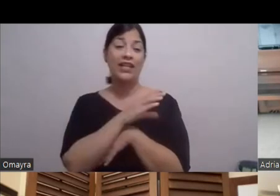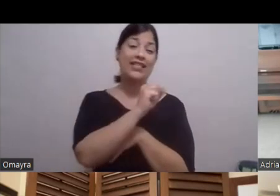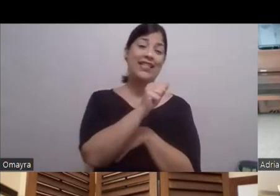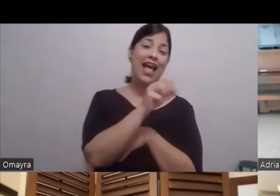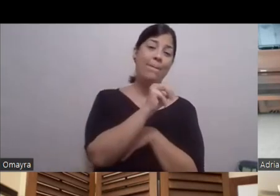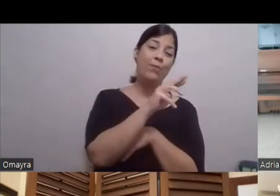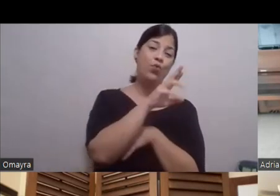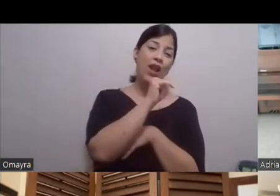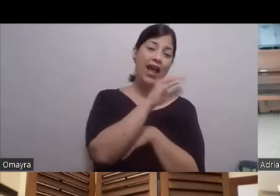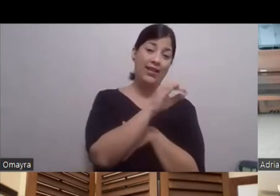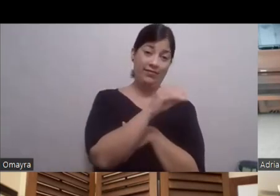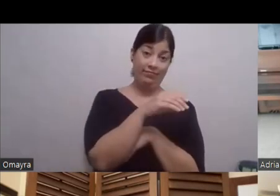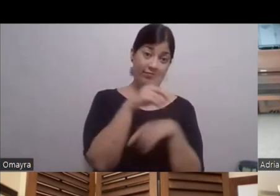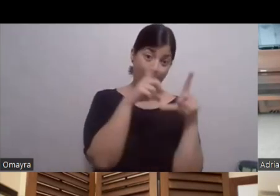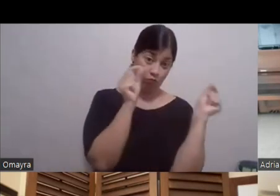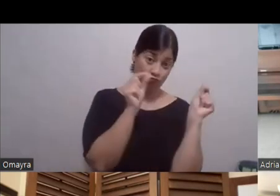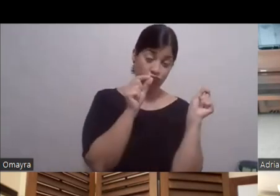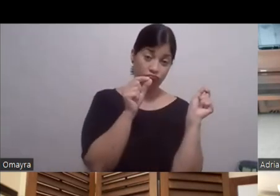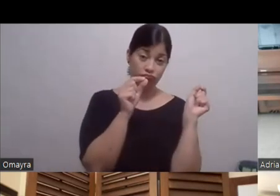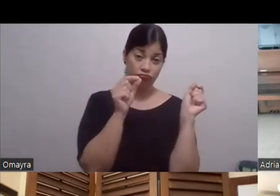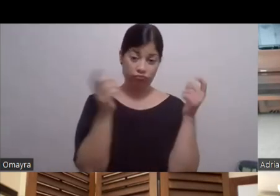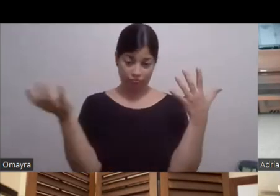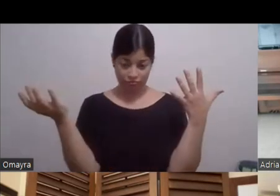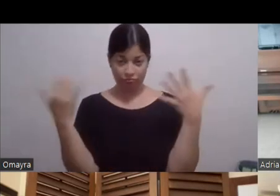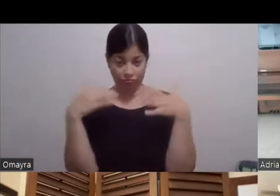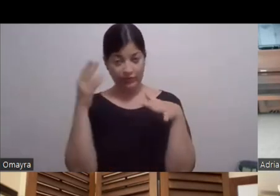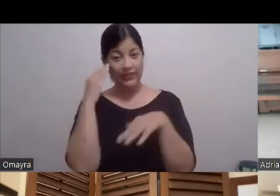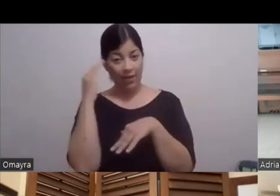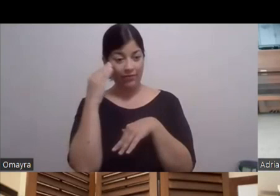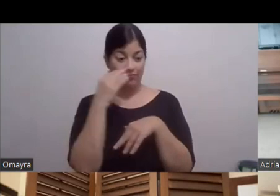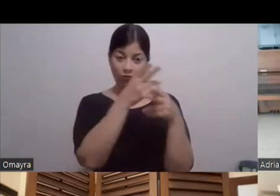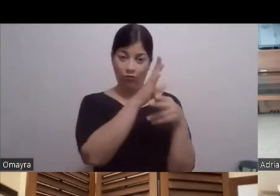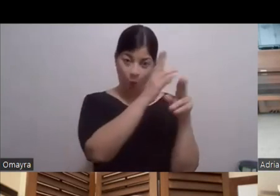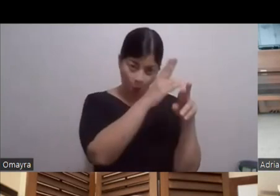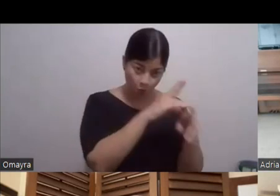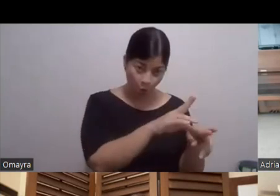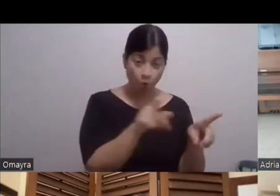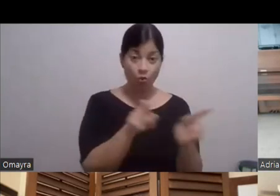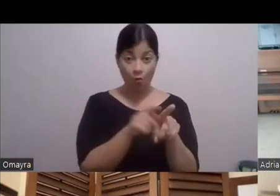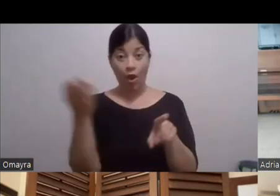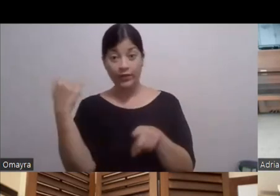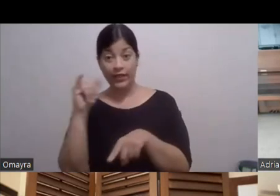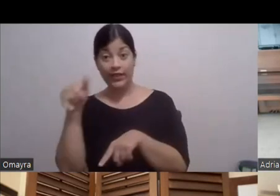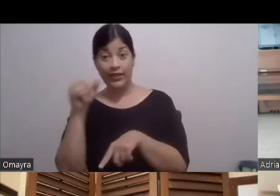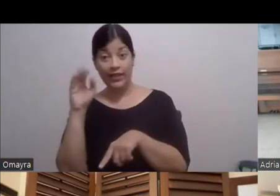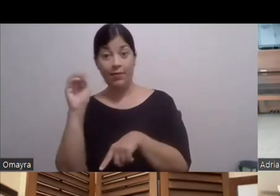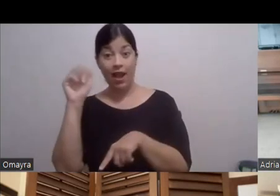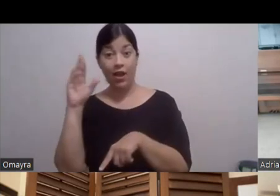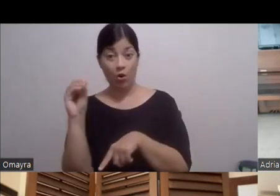Este Esa gente de honor ¿No? Como era antes el jíbaro Que cuando los jíbaros Tenían palabras Cuando se cerraba un negocio Era de